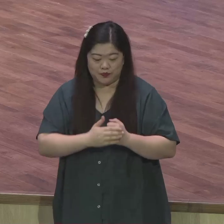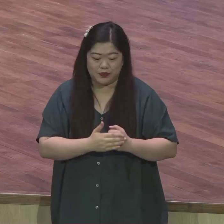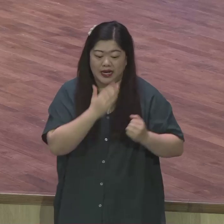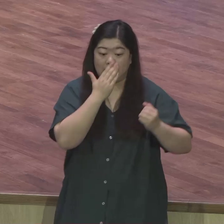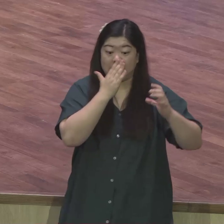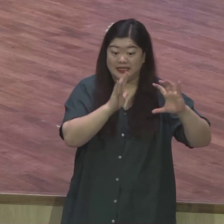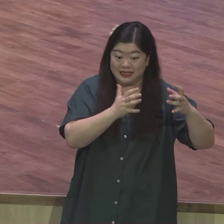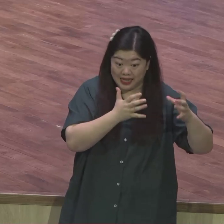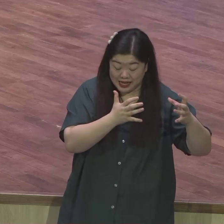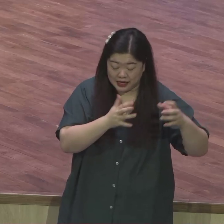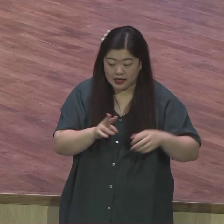버리지 않았다